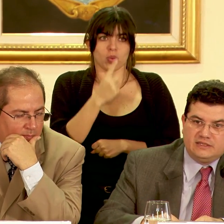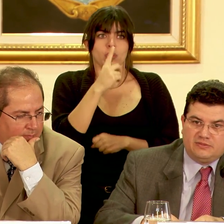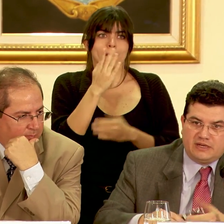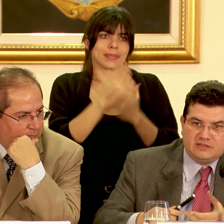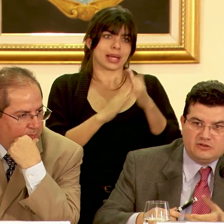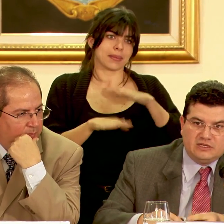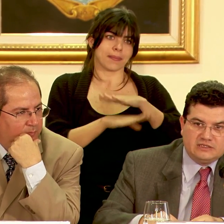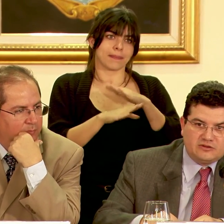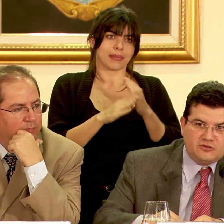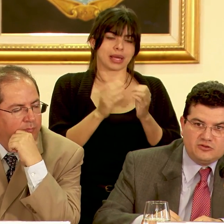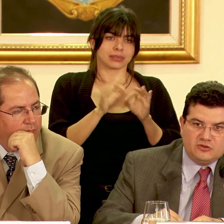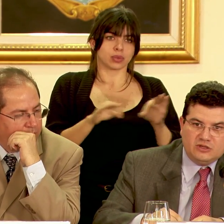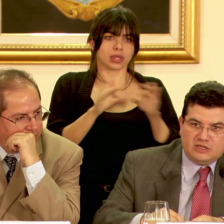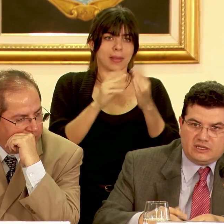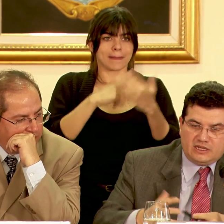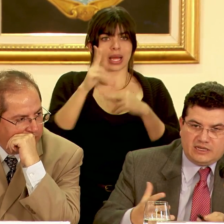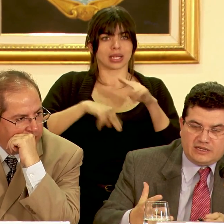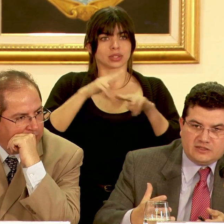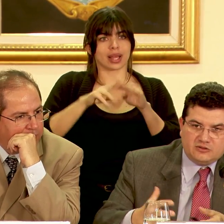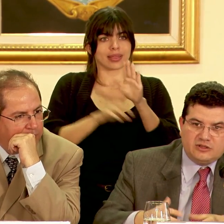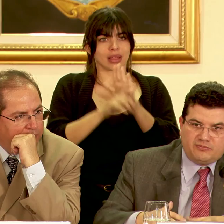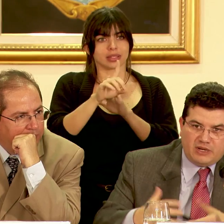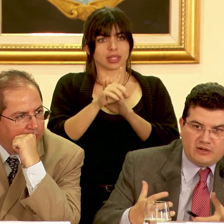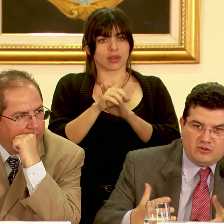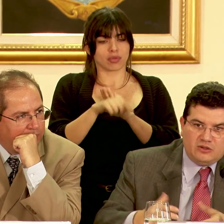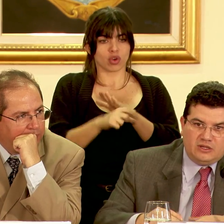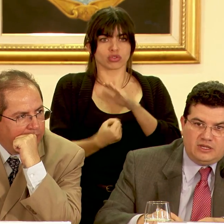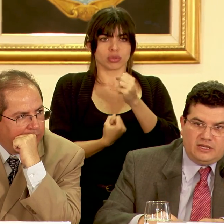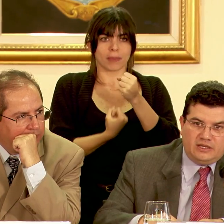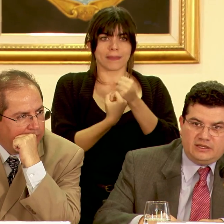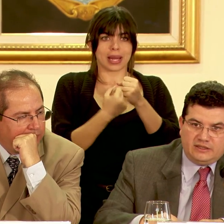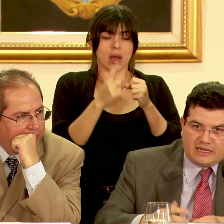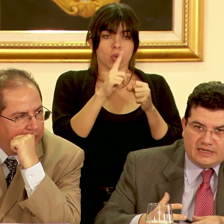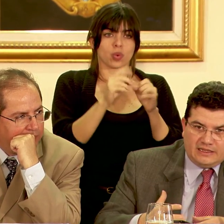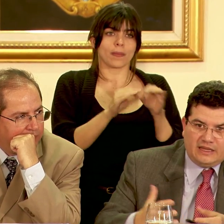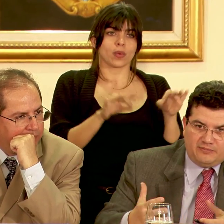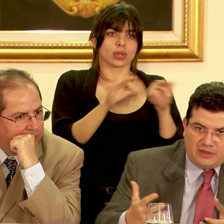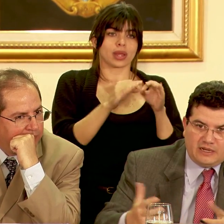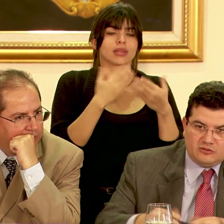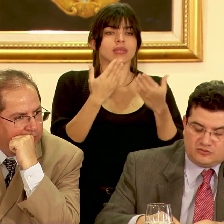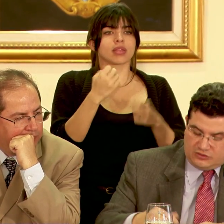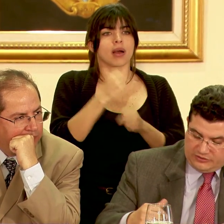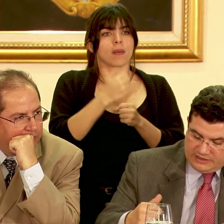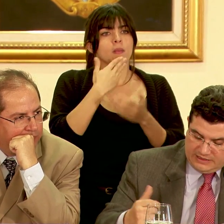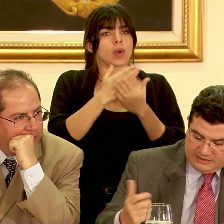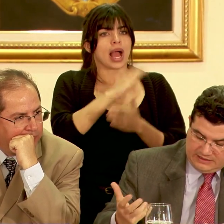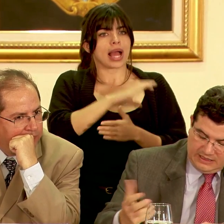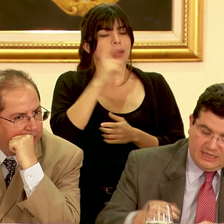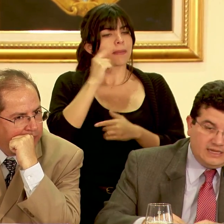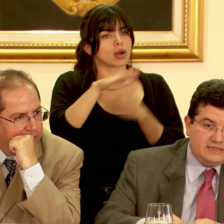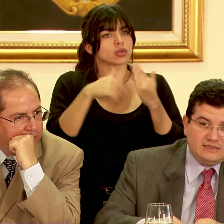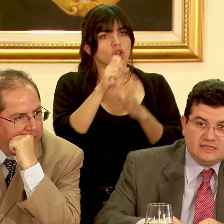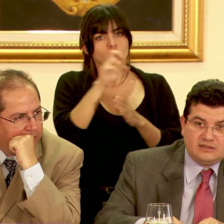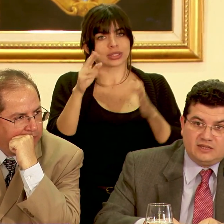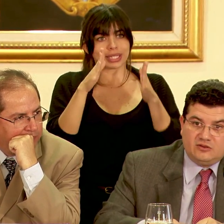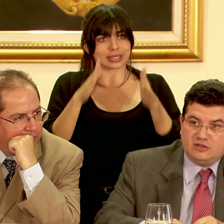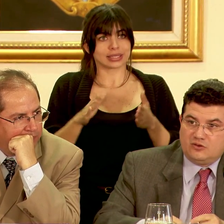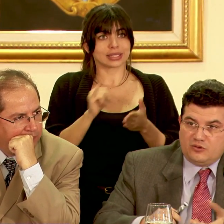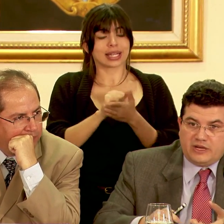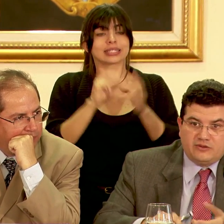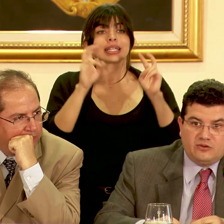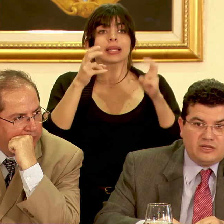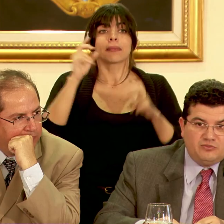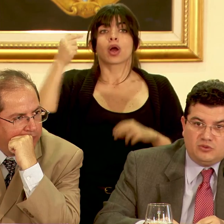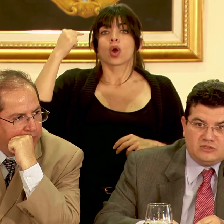pilares del plan nacional de desarrollo que es la generación de empleo de calidad para los costarricenses en ese sentido